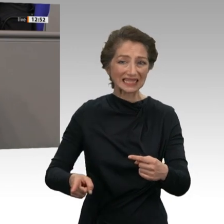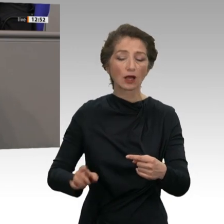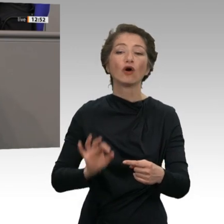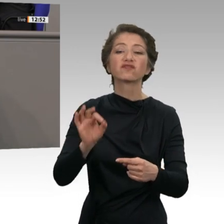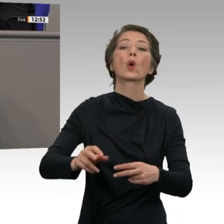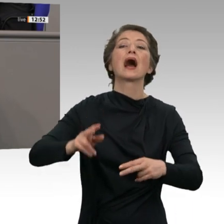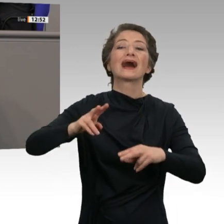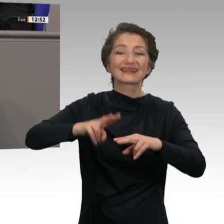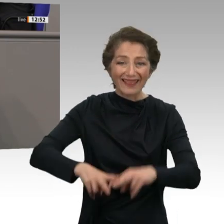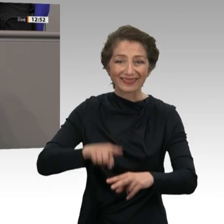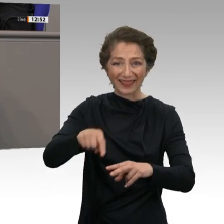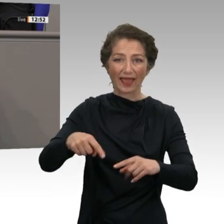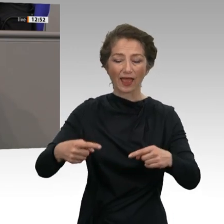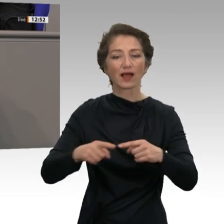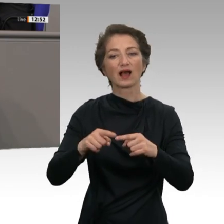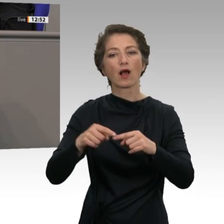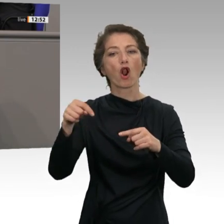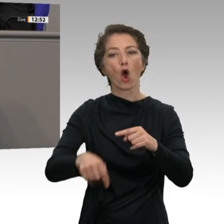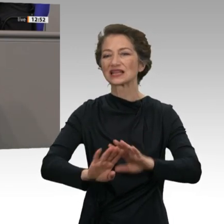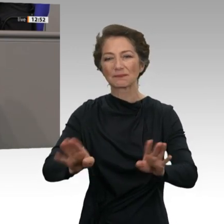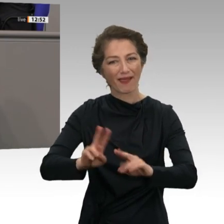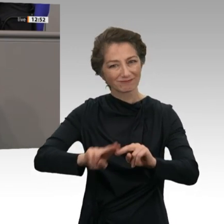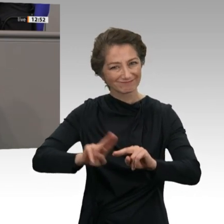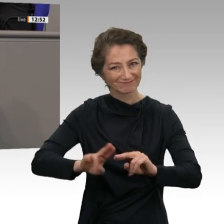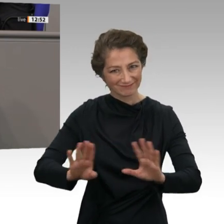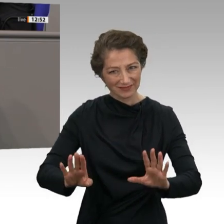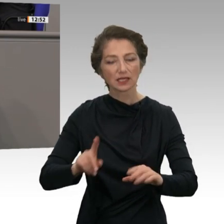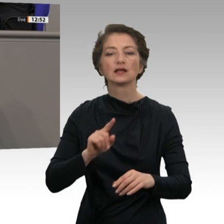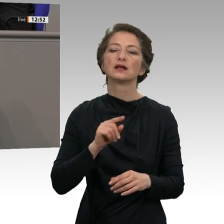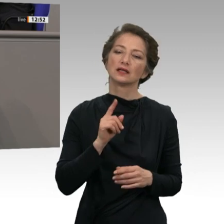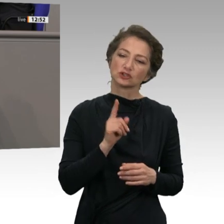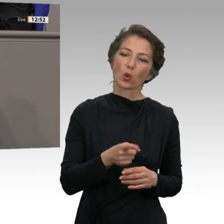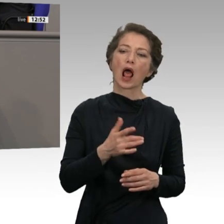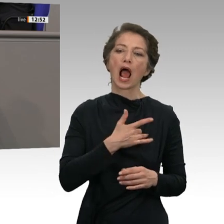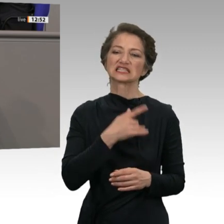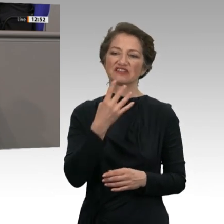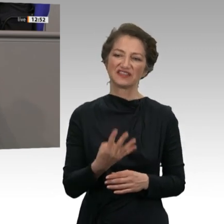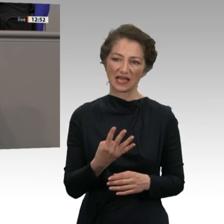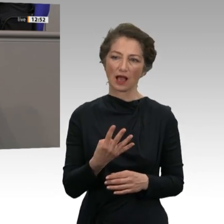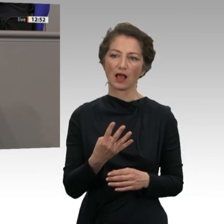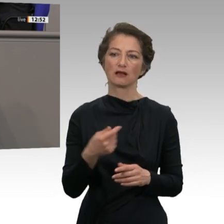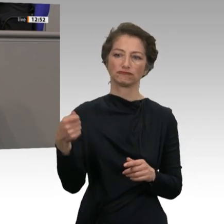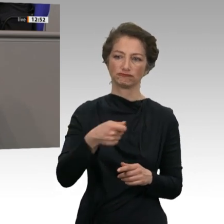Rentenversicherungsbeiträge für Arbeitslose und Erwerbslose in Hartz IV gezahlt werden, und zwar in Höhe des halben Durchschnittsbeitrags.